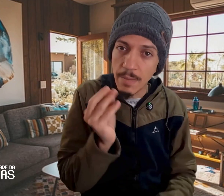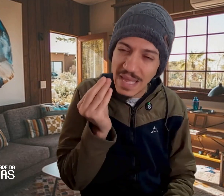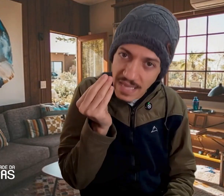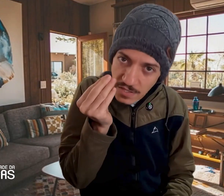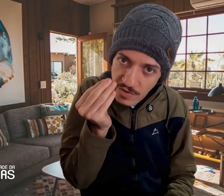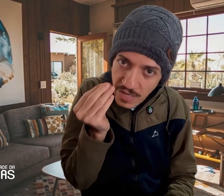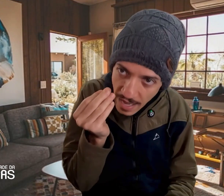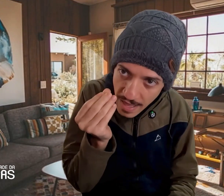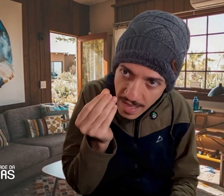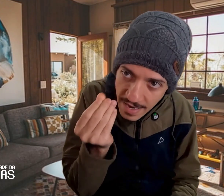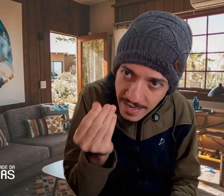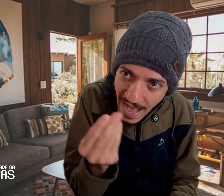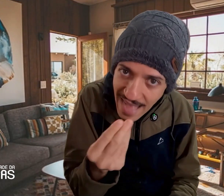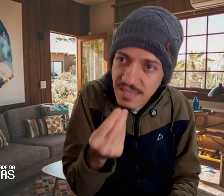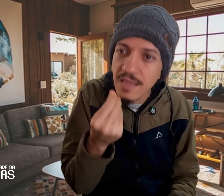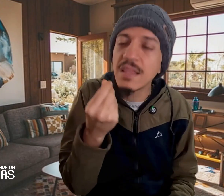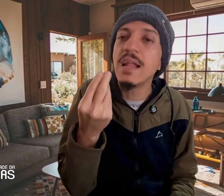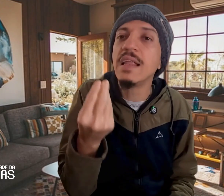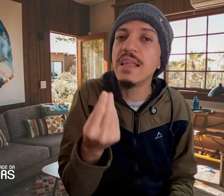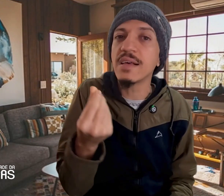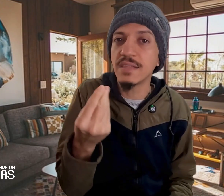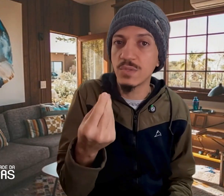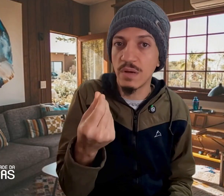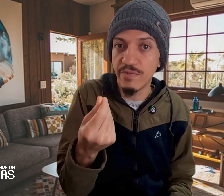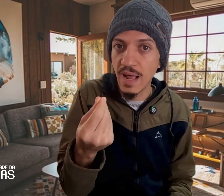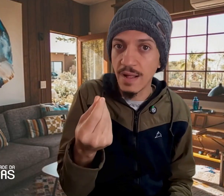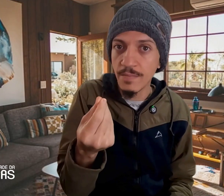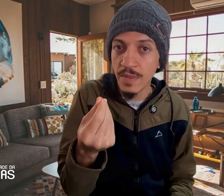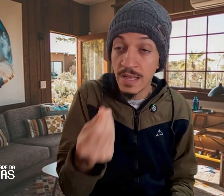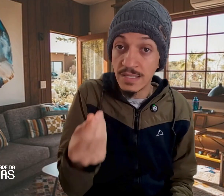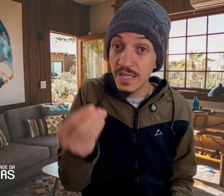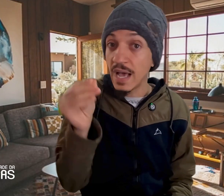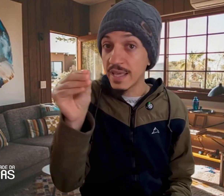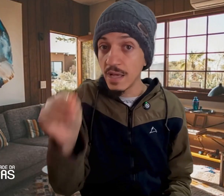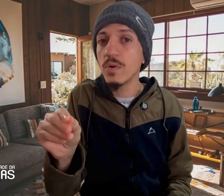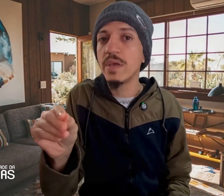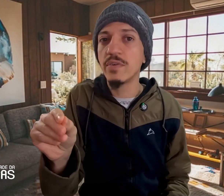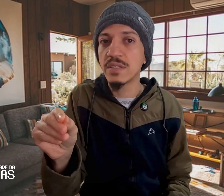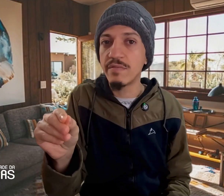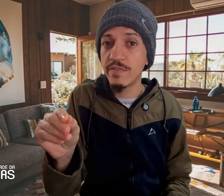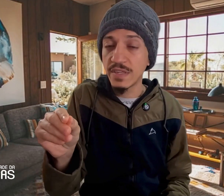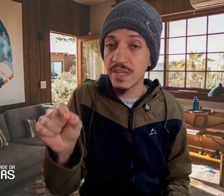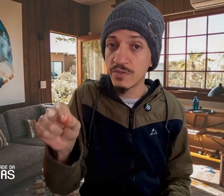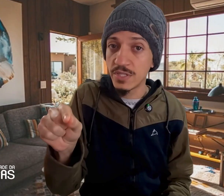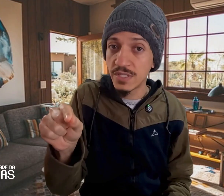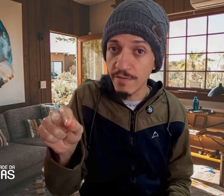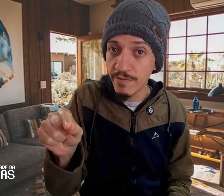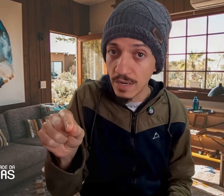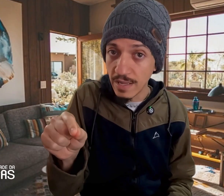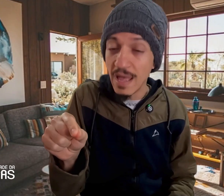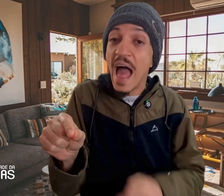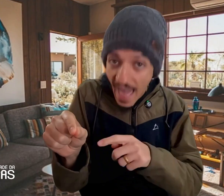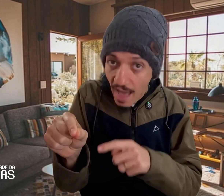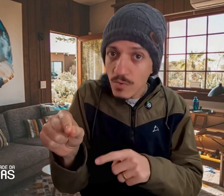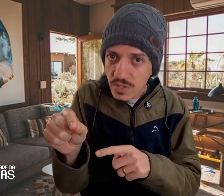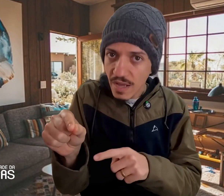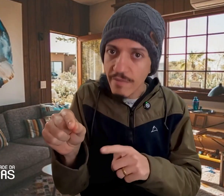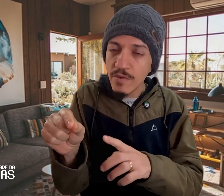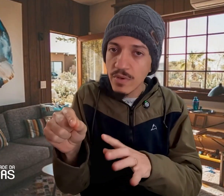identificar nas entrelinhas da sua fala se aquilo que você está vivenciando de desafio ali é um desafio que